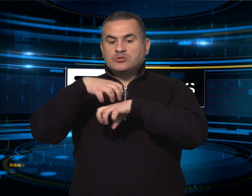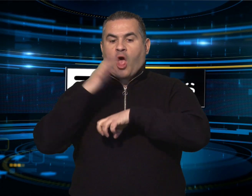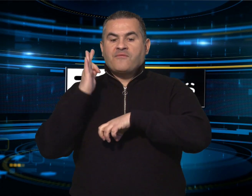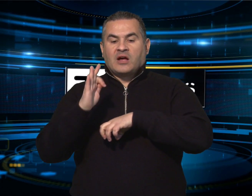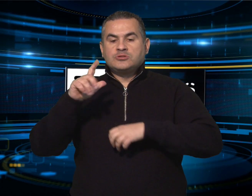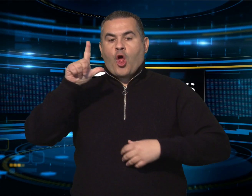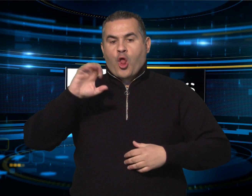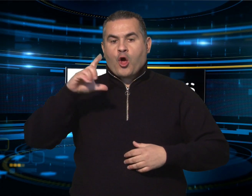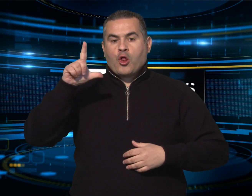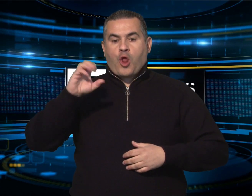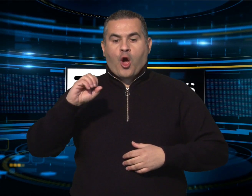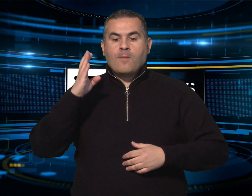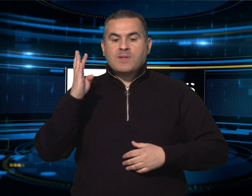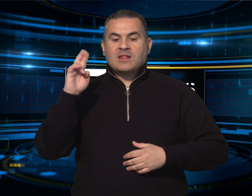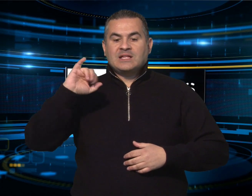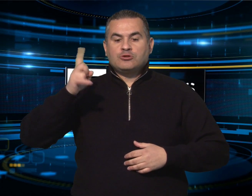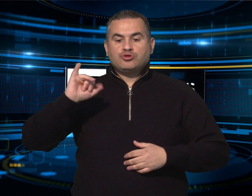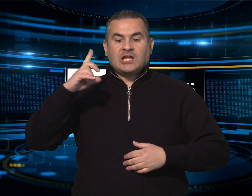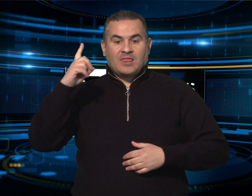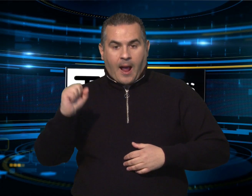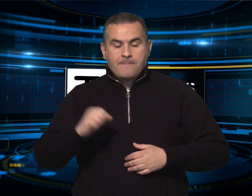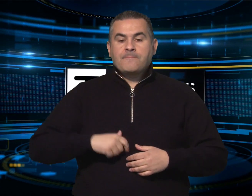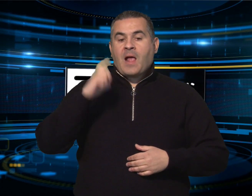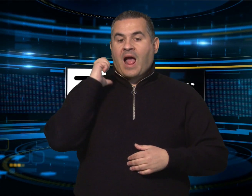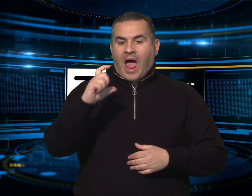perché quella degli agricoltori e degli allevatori è una battaglia che riguarda tutti.